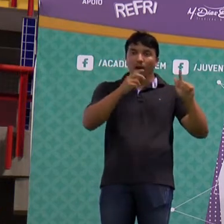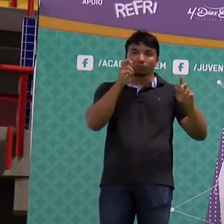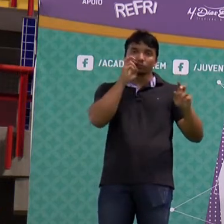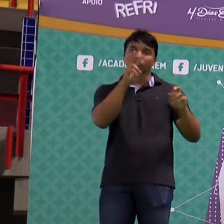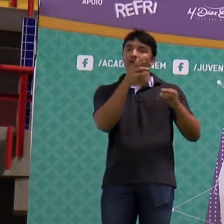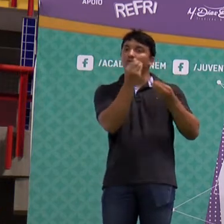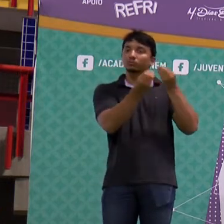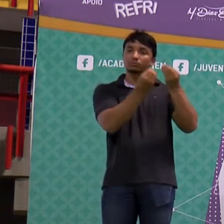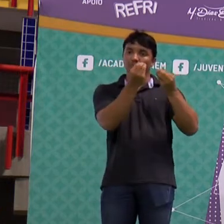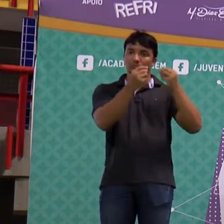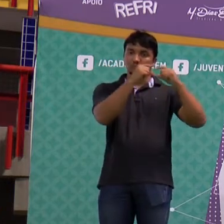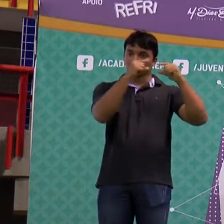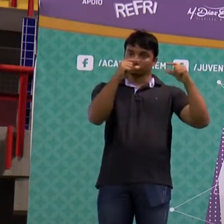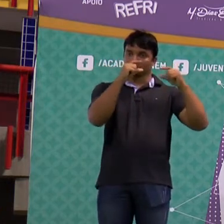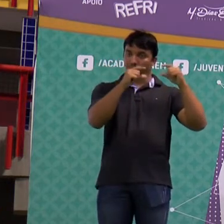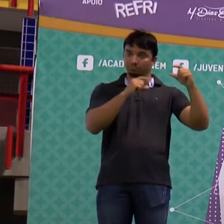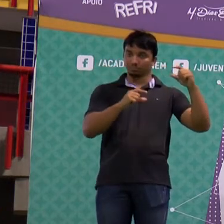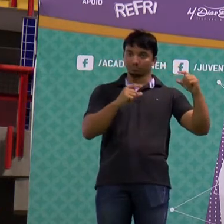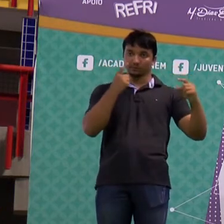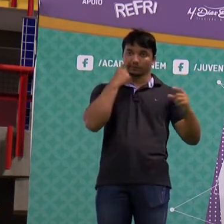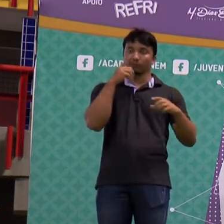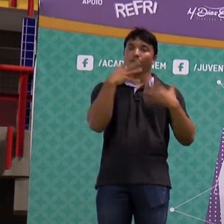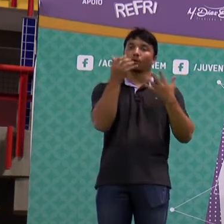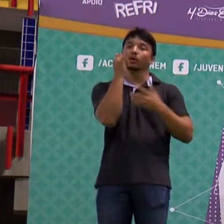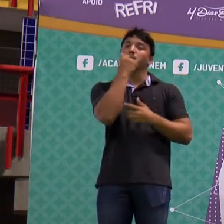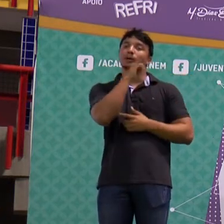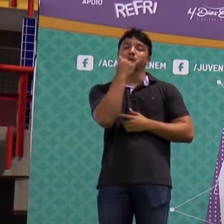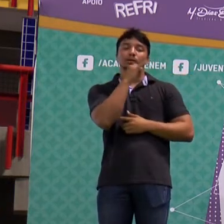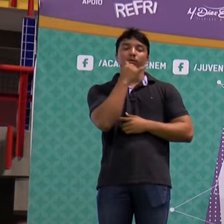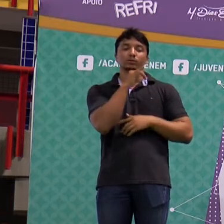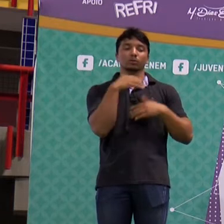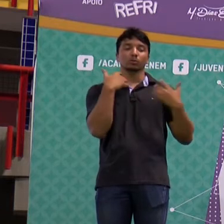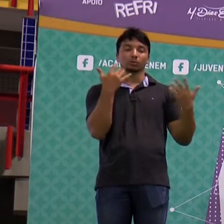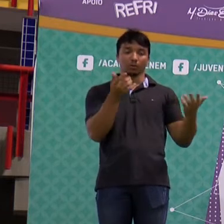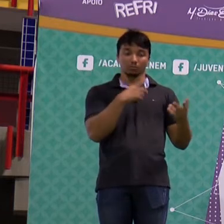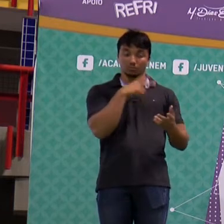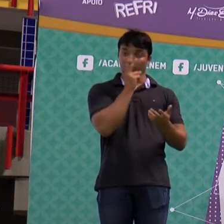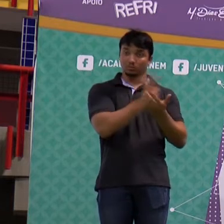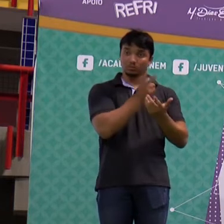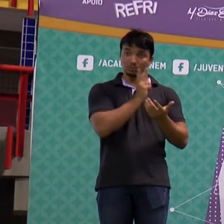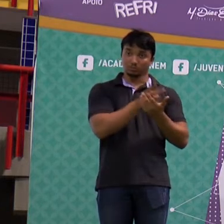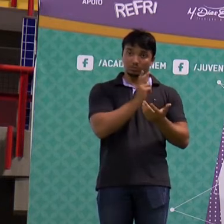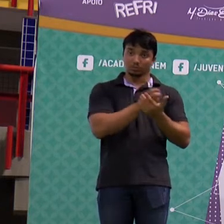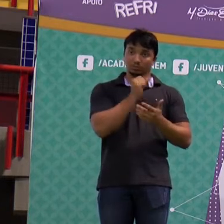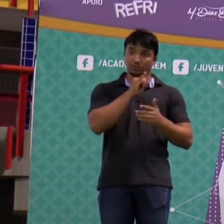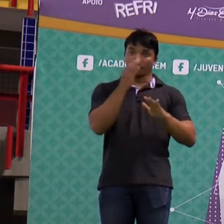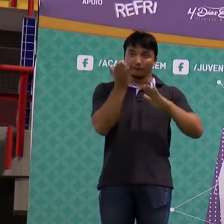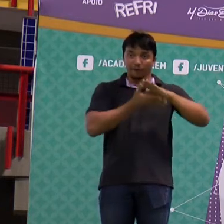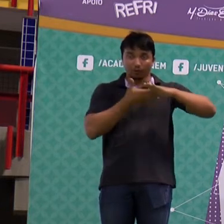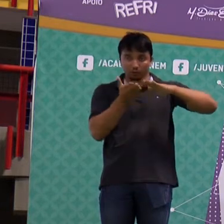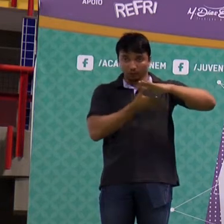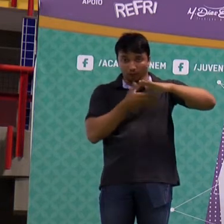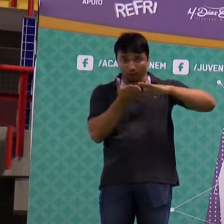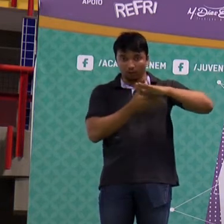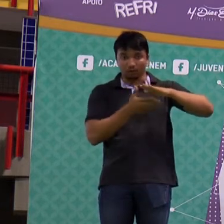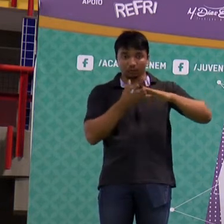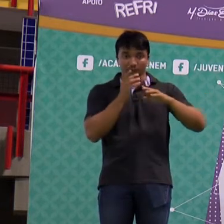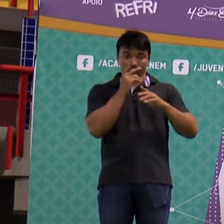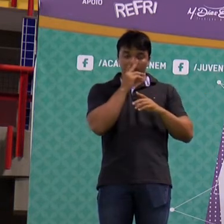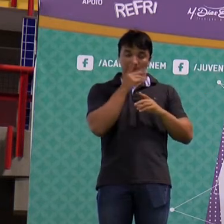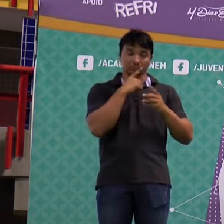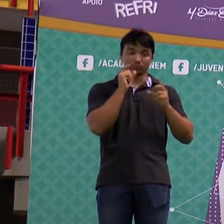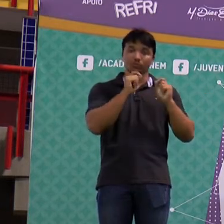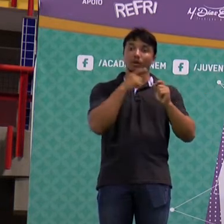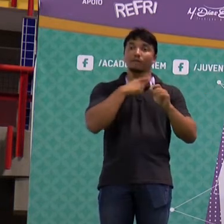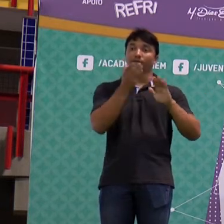lembrada no tipo de energia que a gente tem. Toda vida que eu tiver uma questão com velocidade, você leu a questão, ele falou